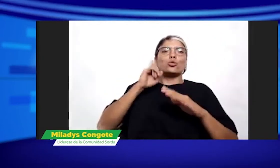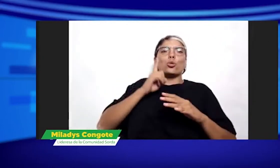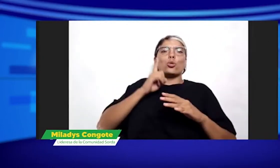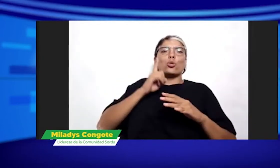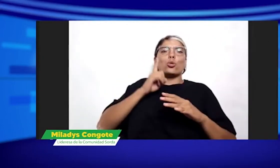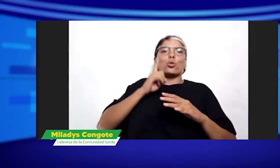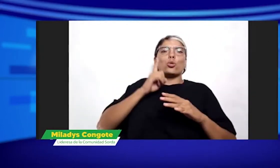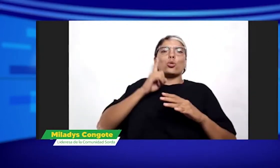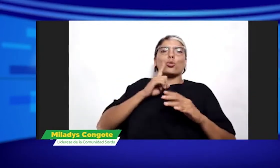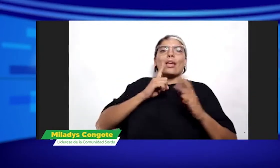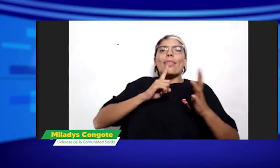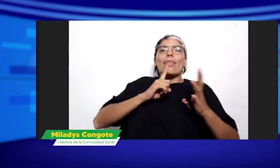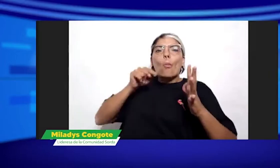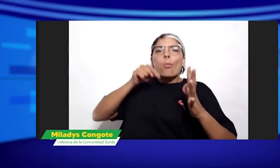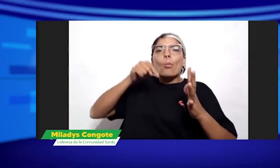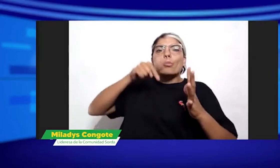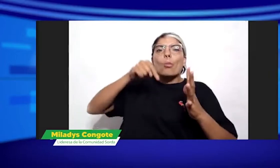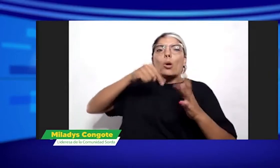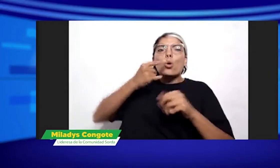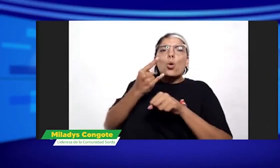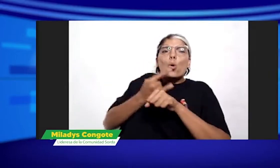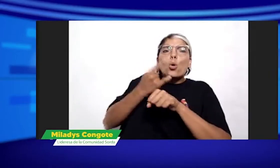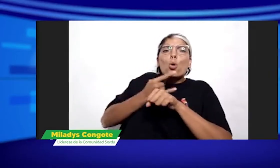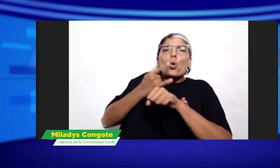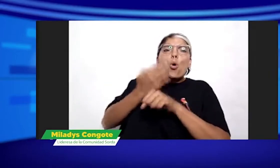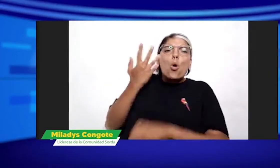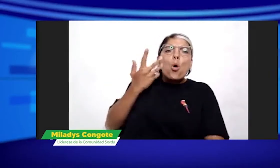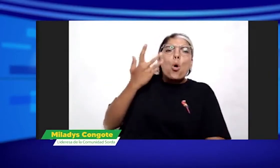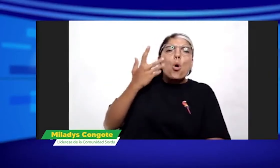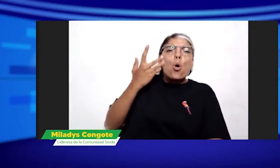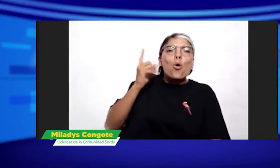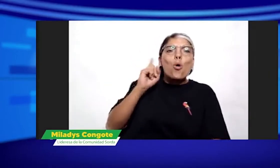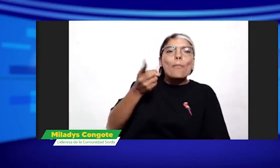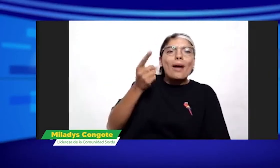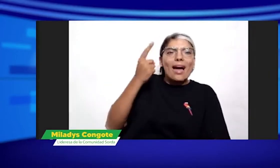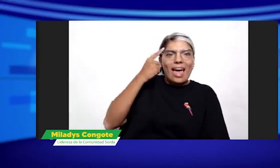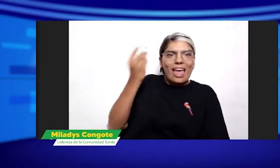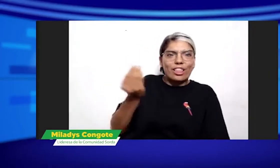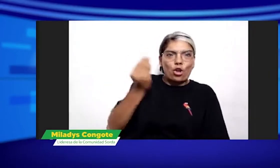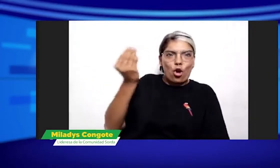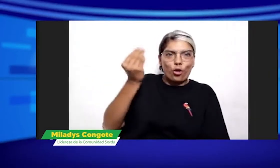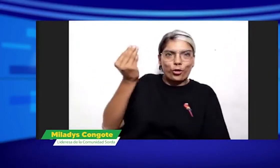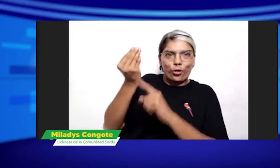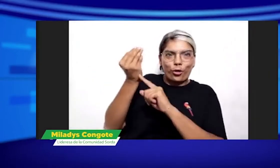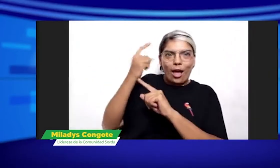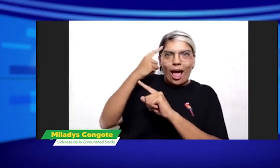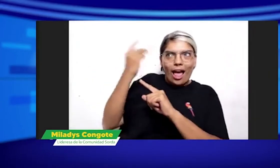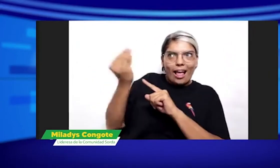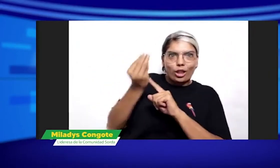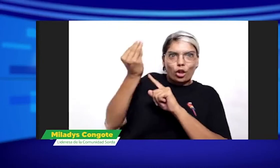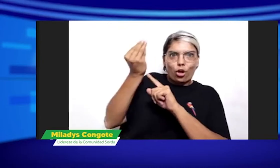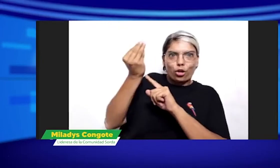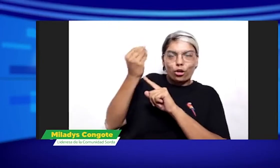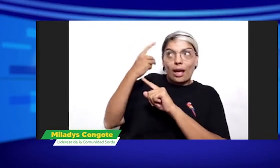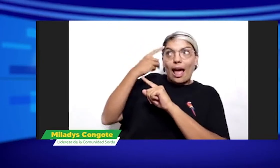en el camino, diferimos. Y es que pasa que la comunidad sorda dentro de su discurso tiene